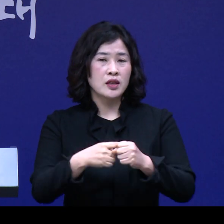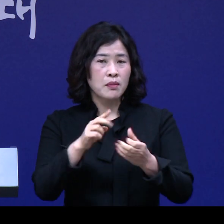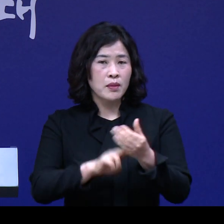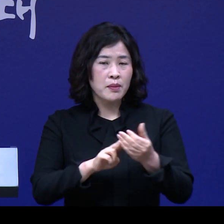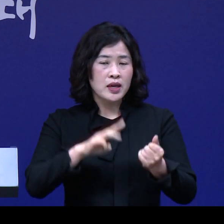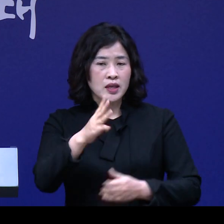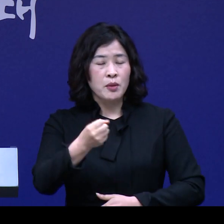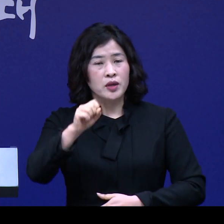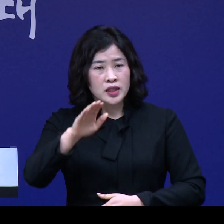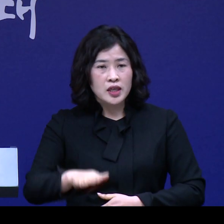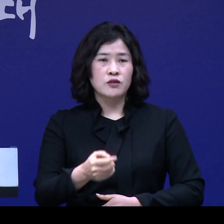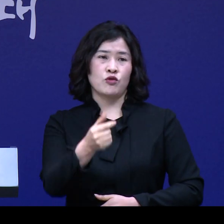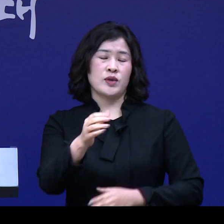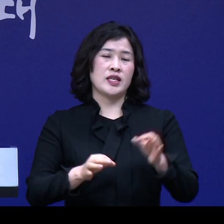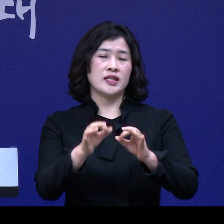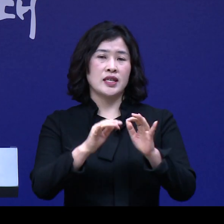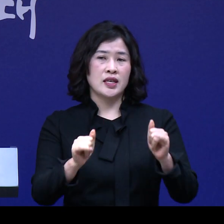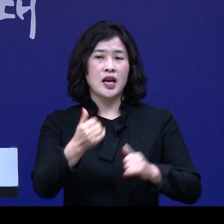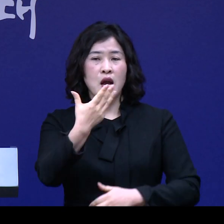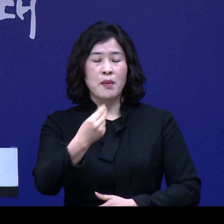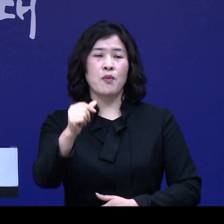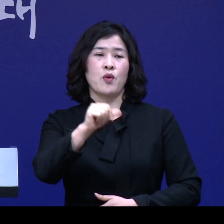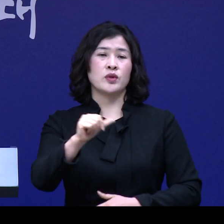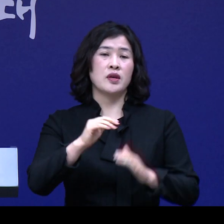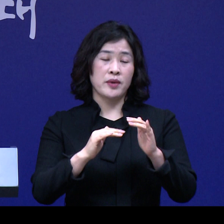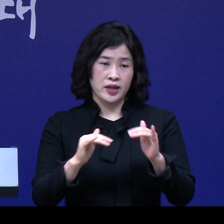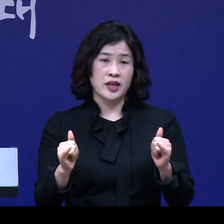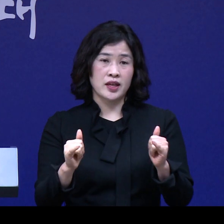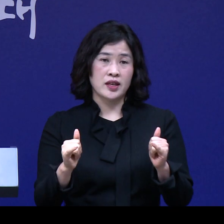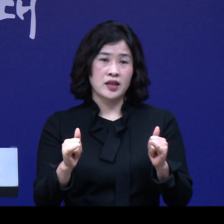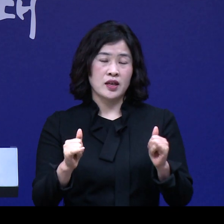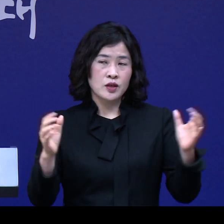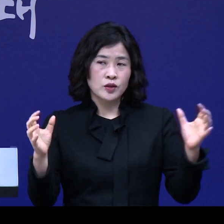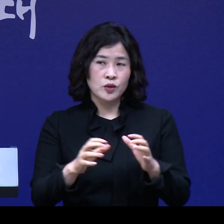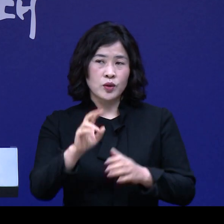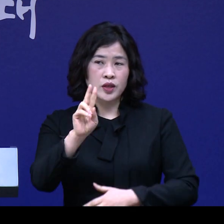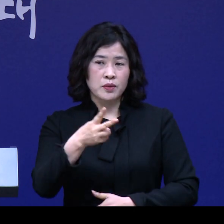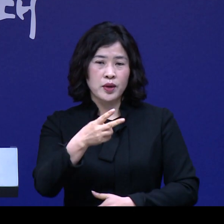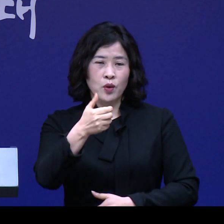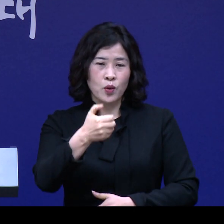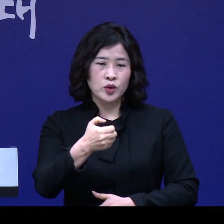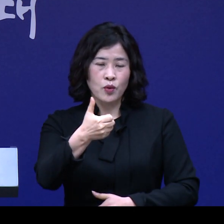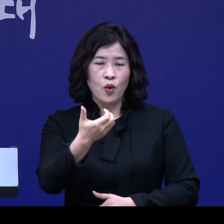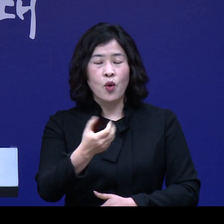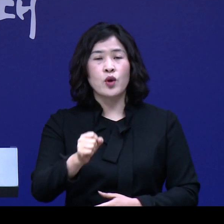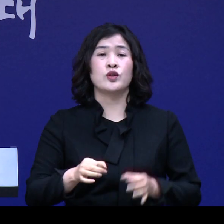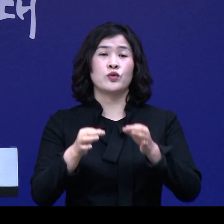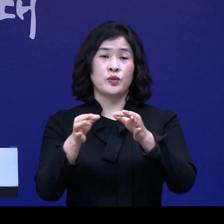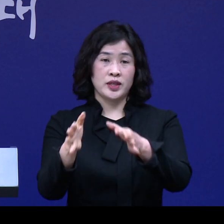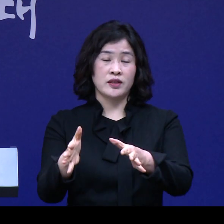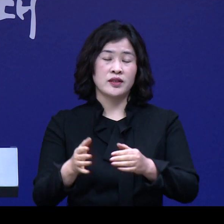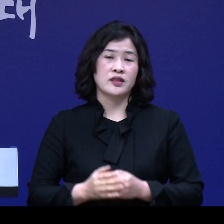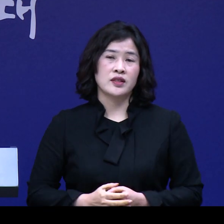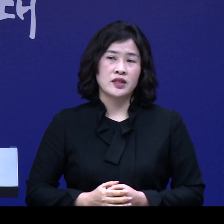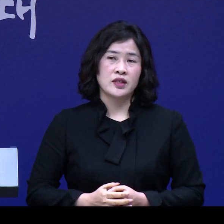3억 원 이하의 소상공인 8만 5천여 명에게 총 255억 원을 투입을 해서